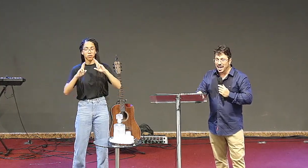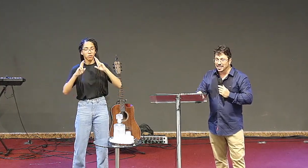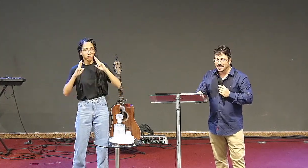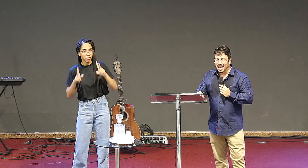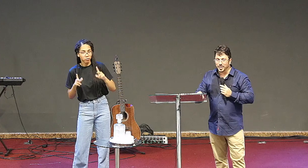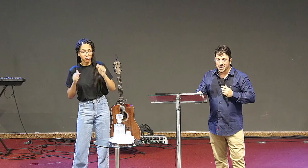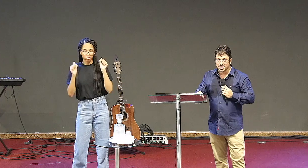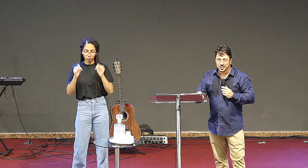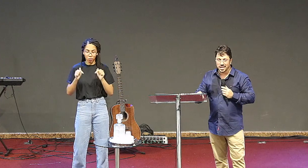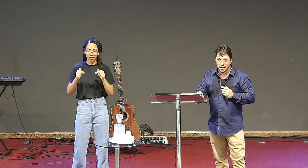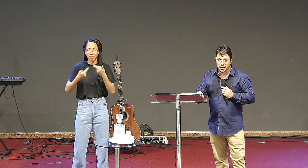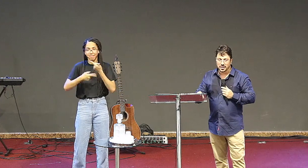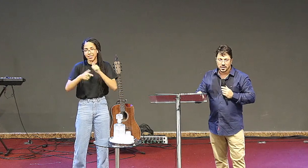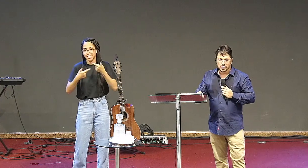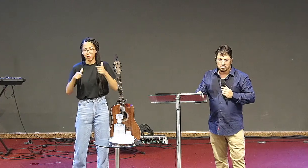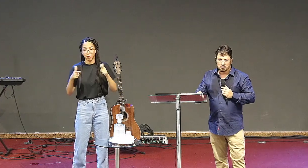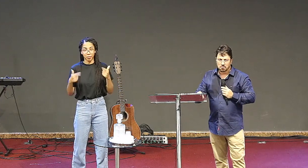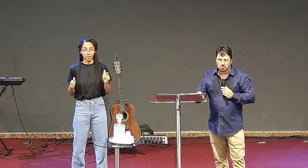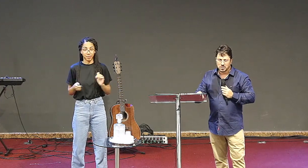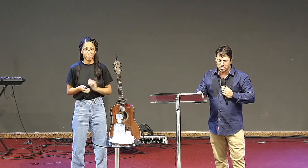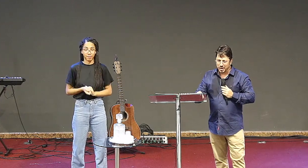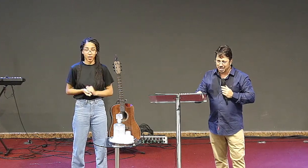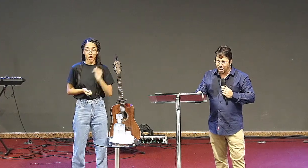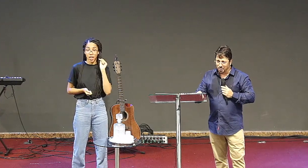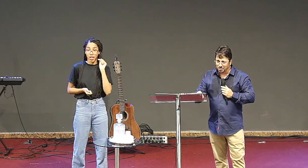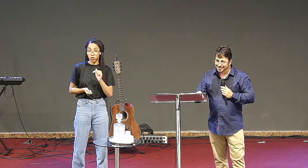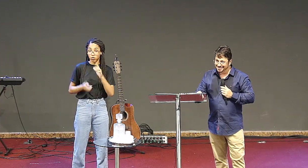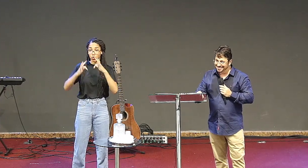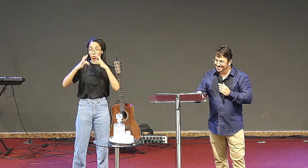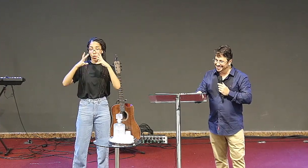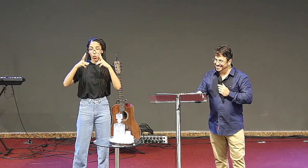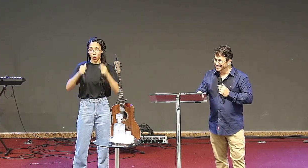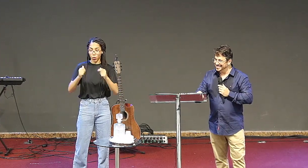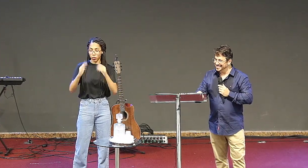essa é realidade para a igreja inteira? Espero que não,